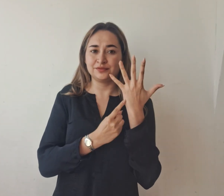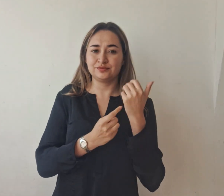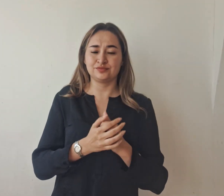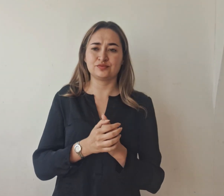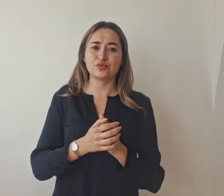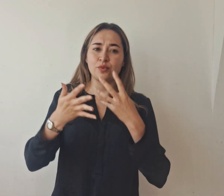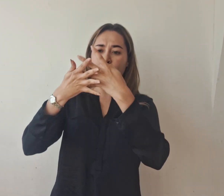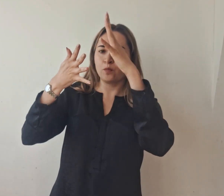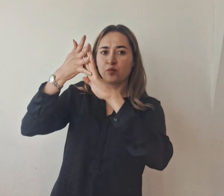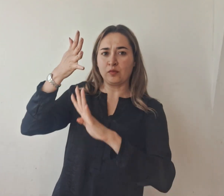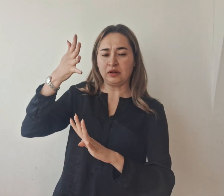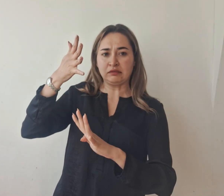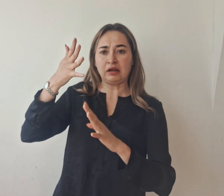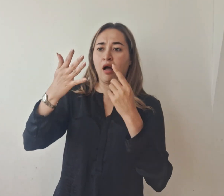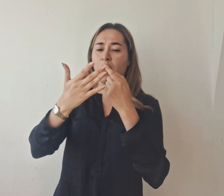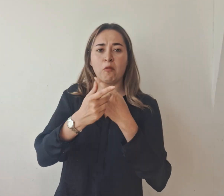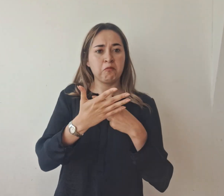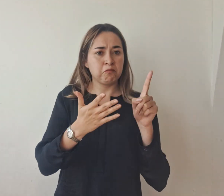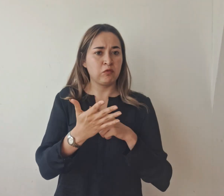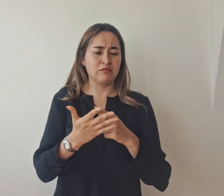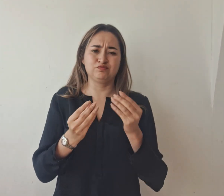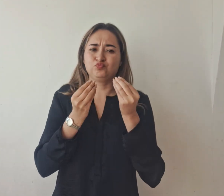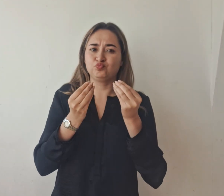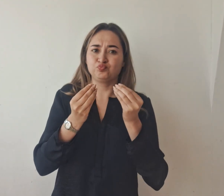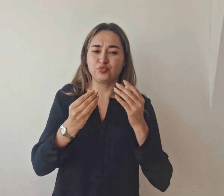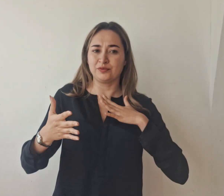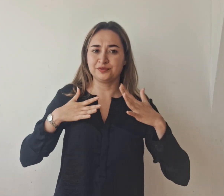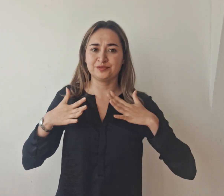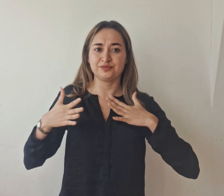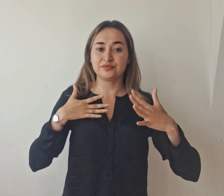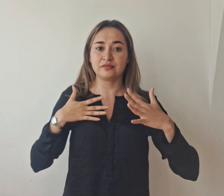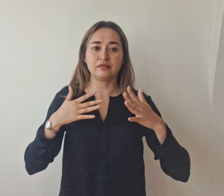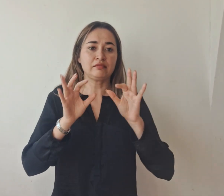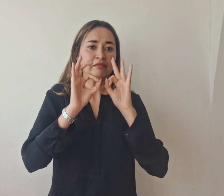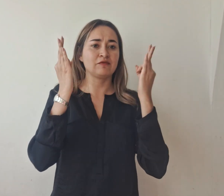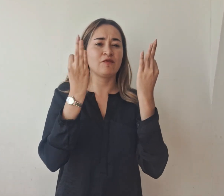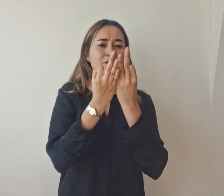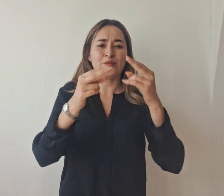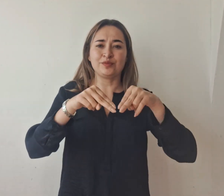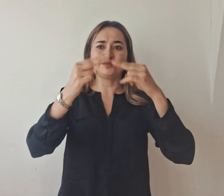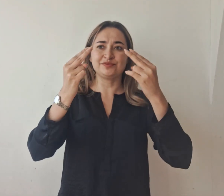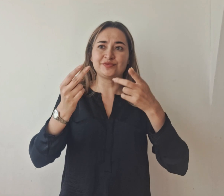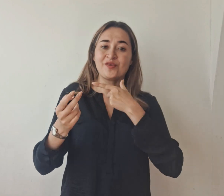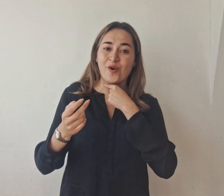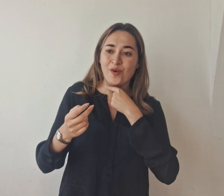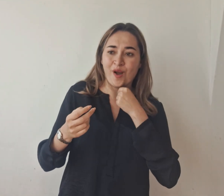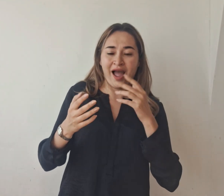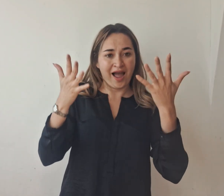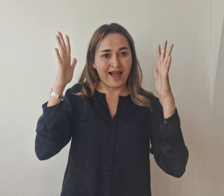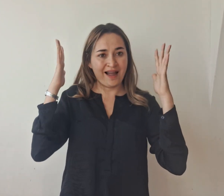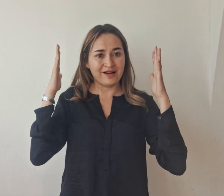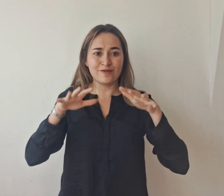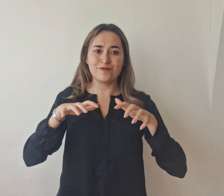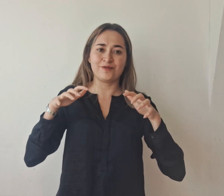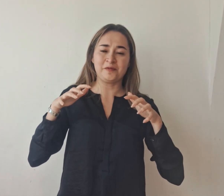programación variada y cargada de talento, las familias tunjanas disfrutaron de un evento que destacó por su creatividad,